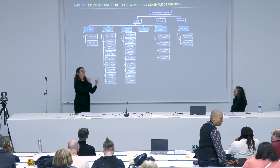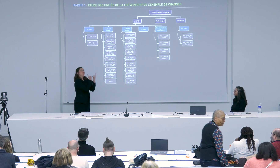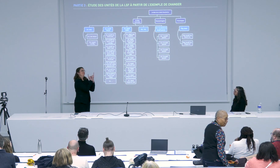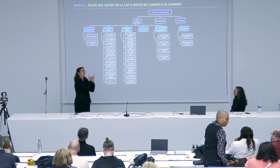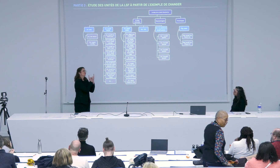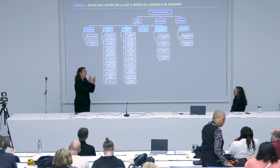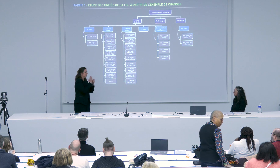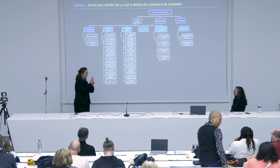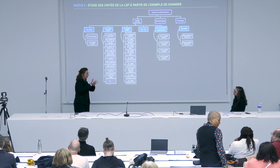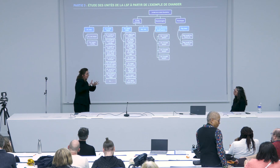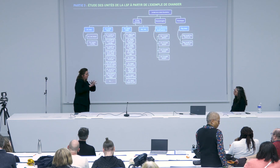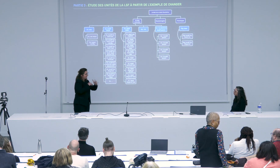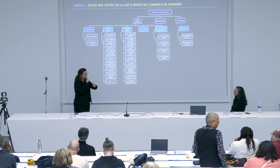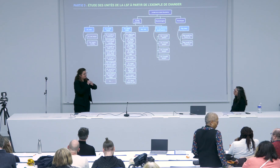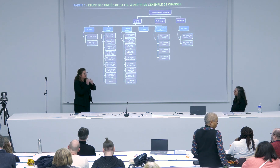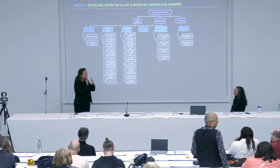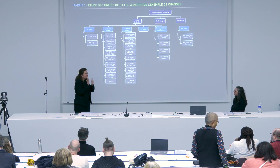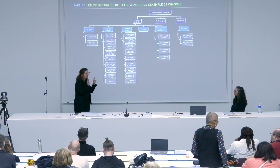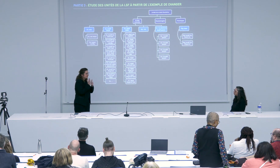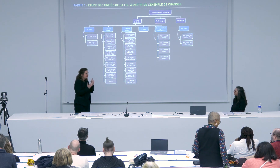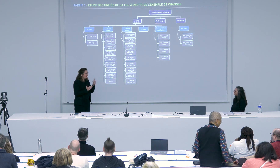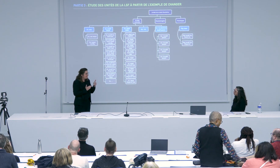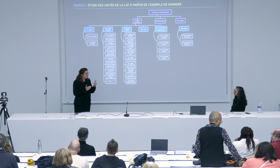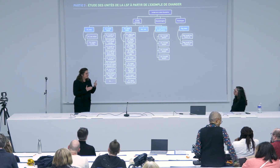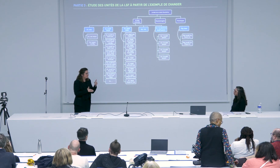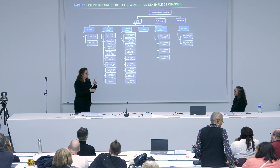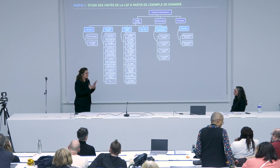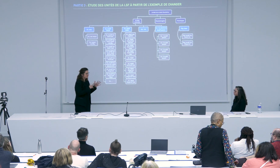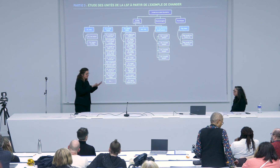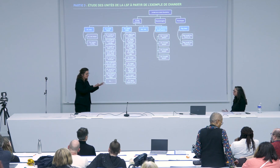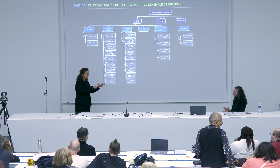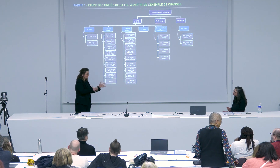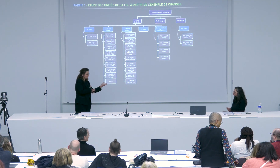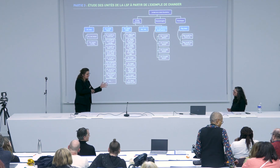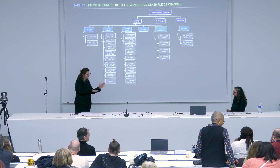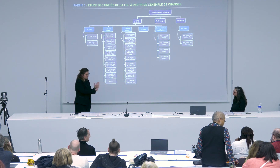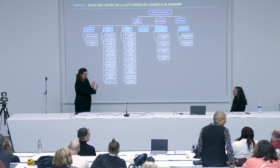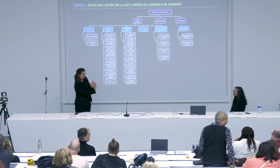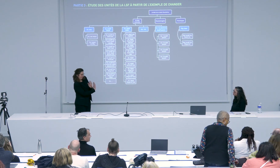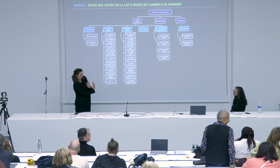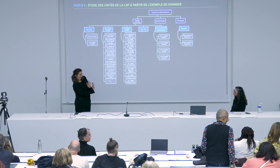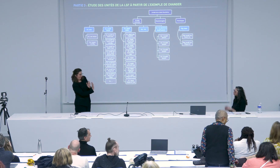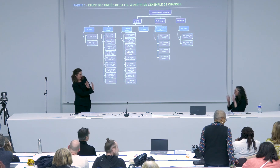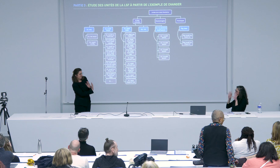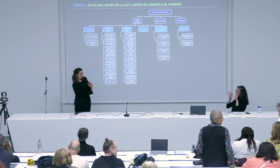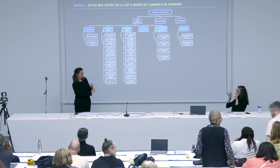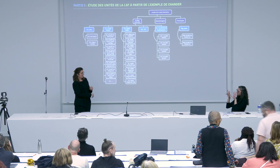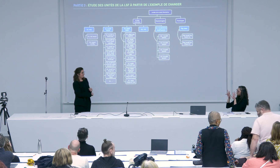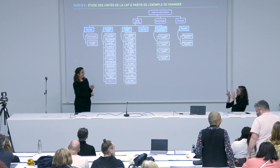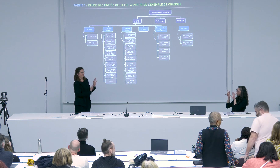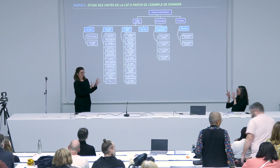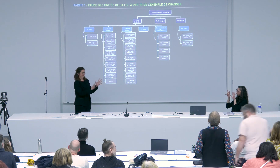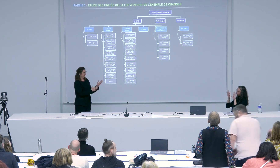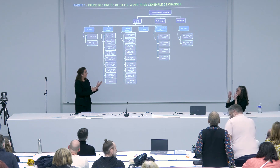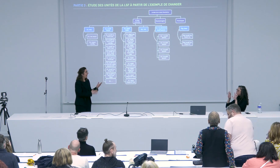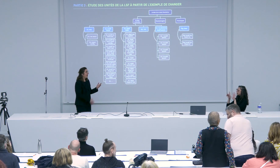je me souviens du moment où on s'est rencontré c'était en peu près en 2001 dans ces eaux là peut-être